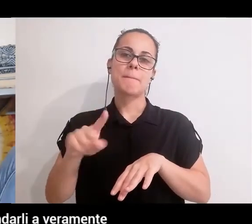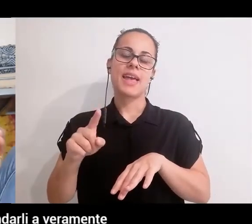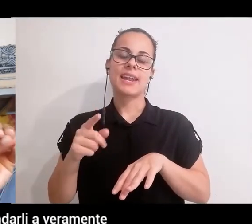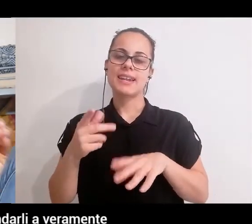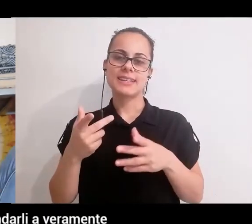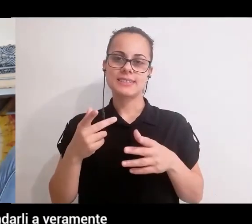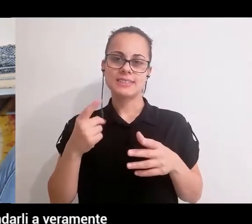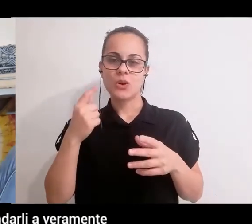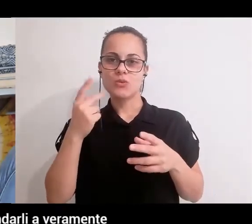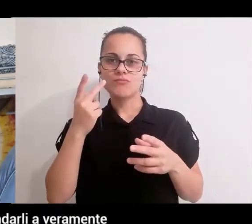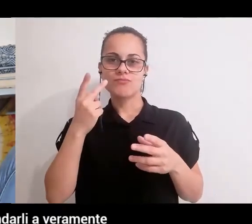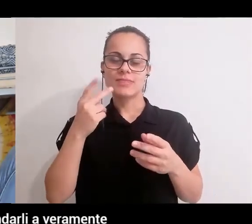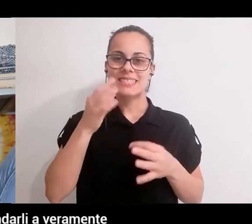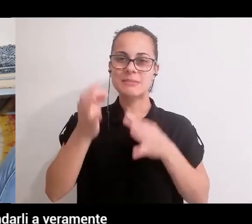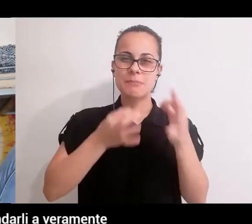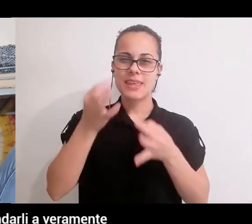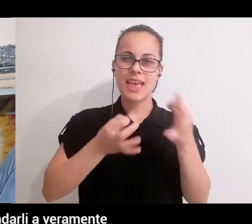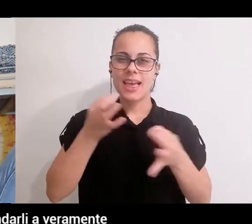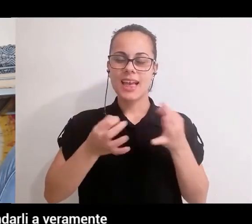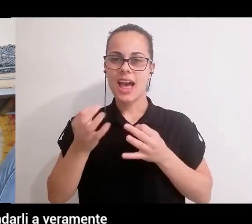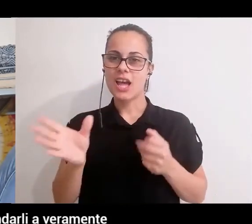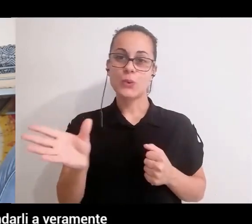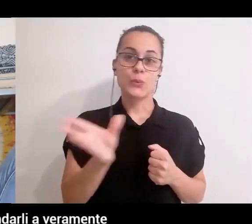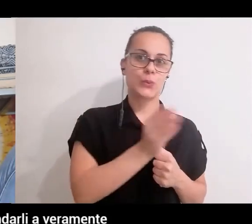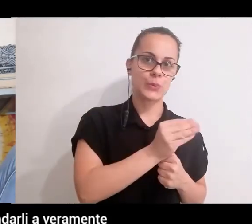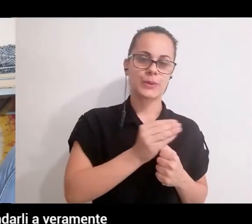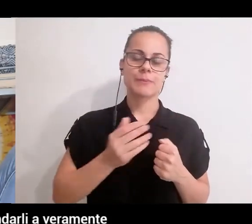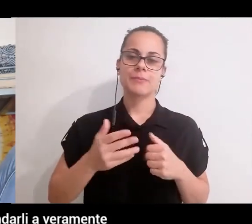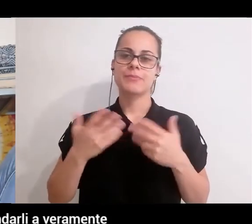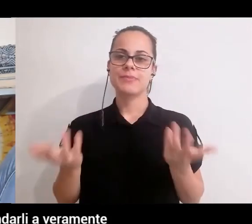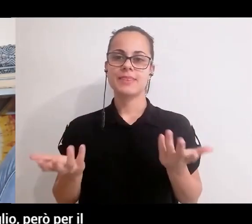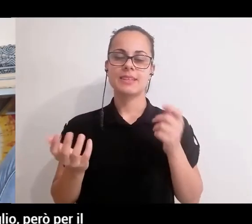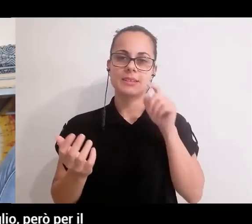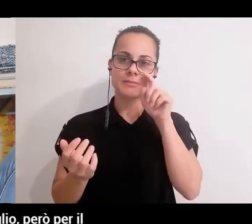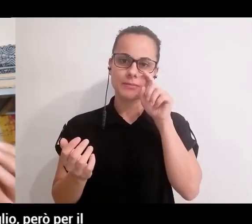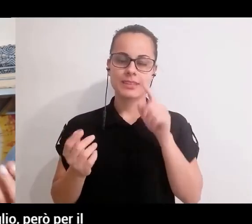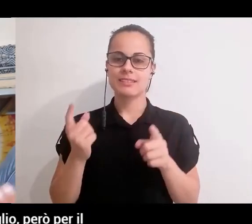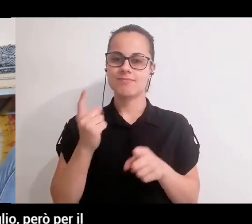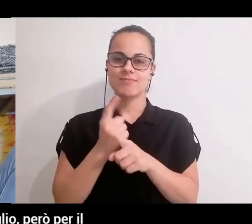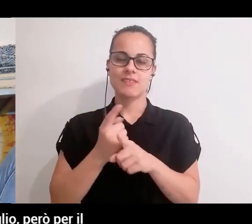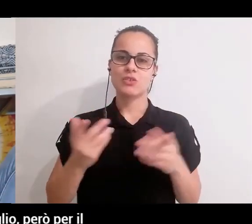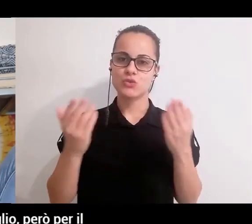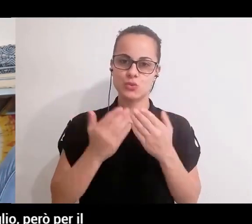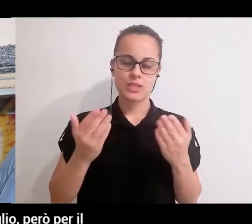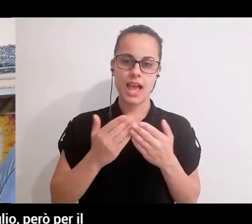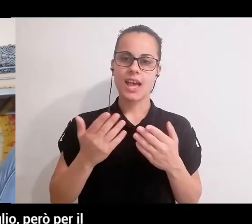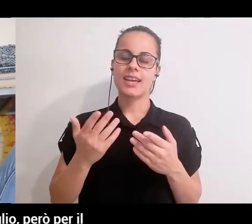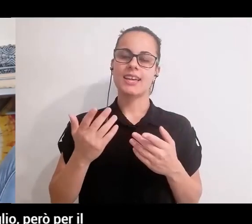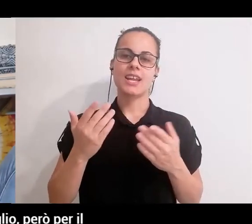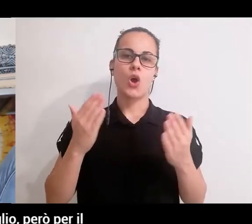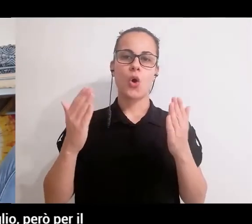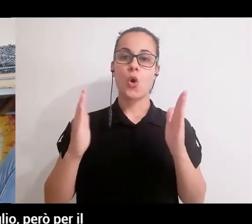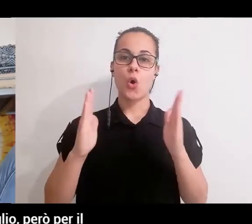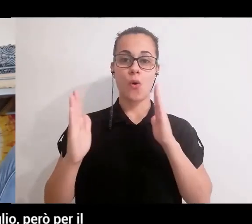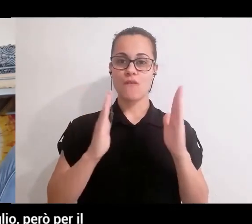i diversi argomenti specifici e andarli a studiare e confrontarci anche